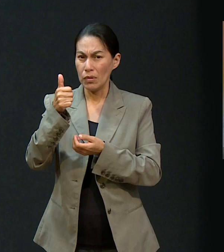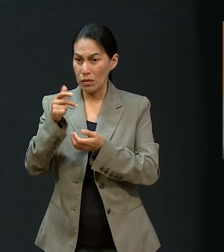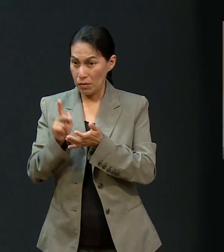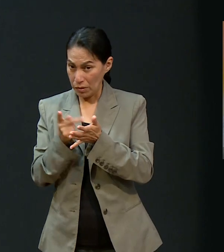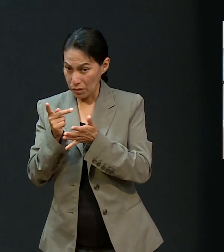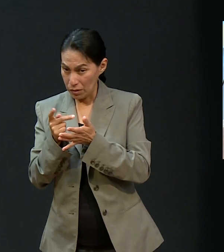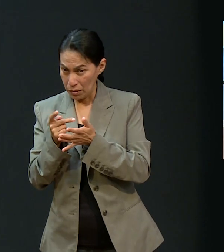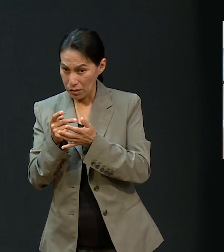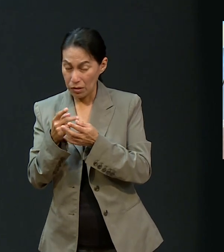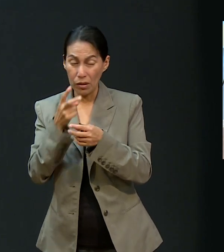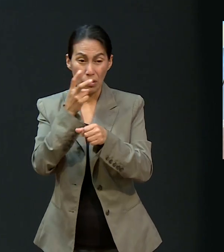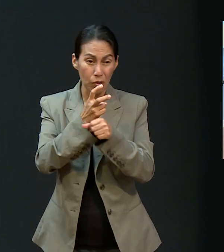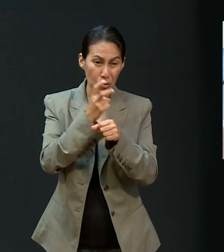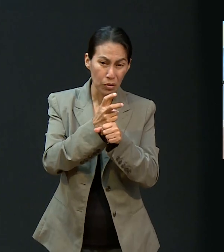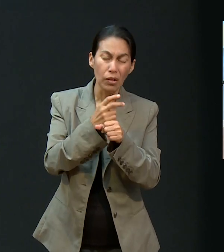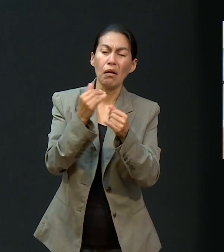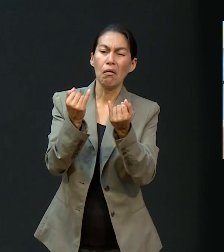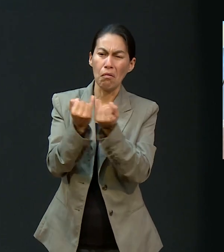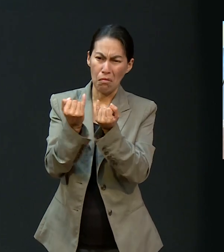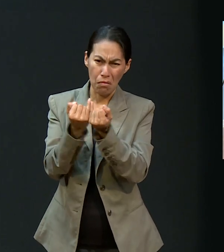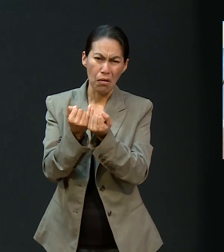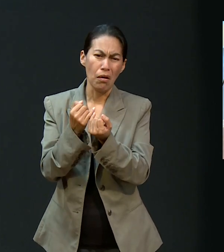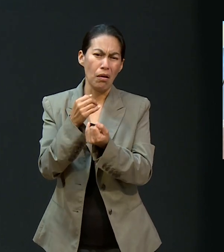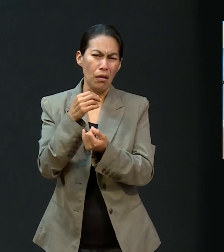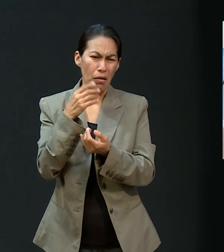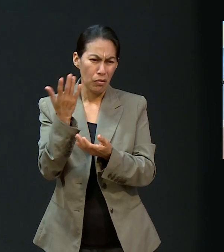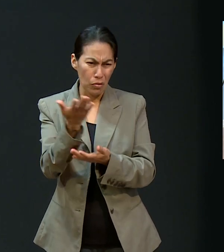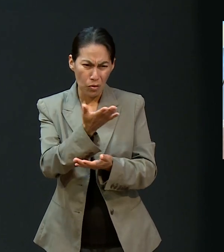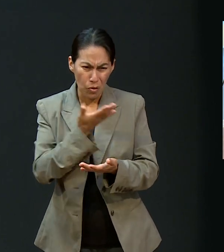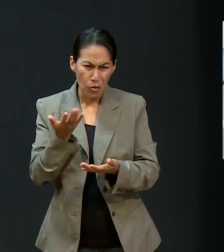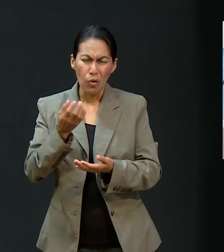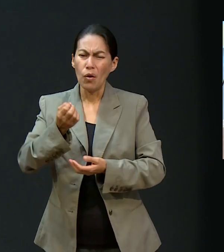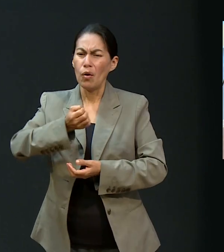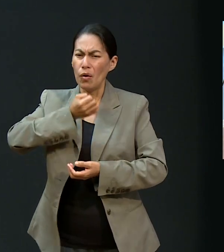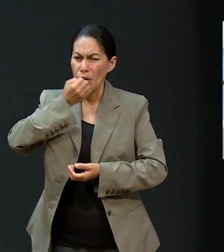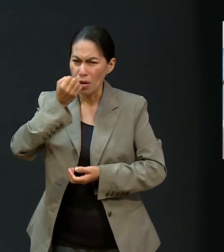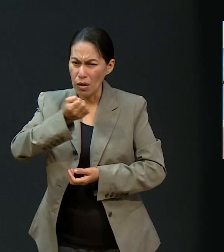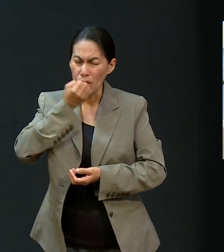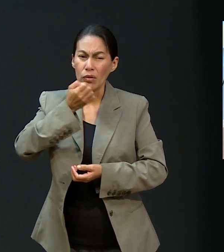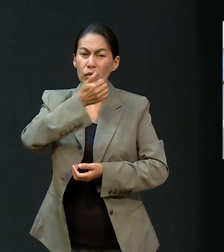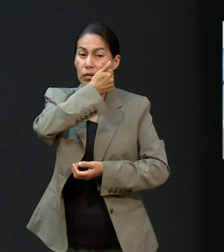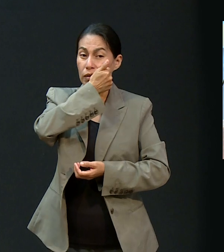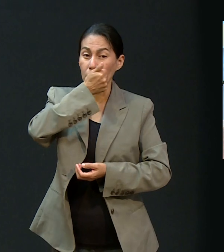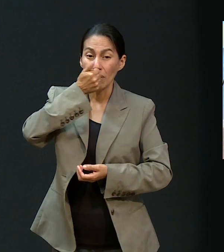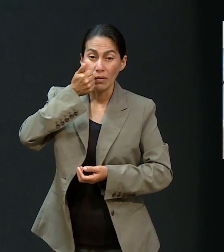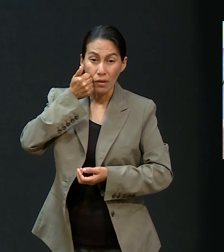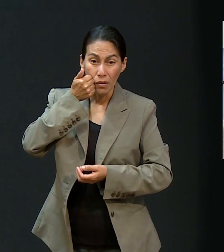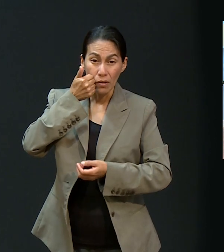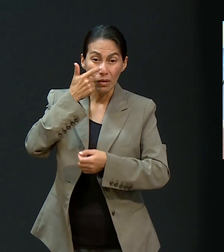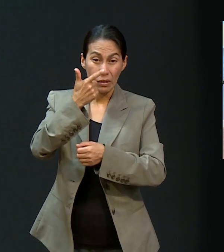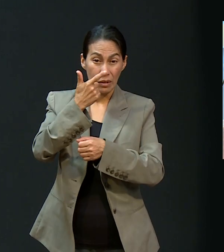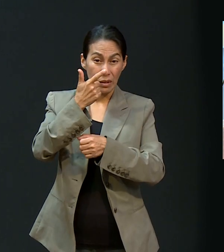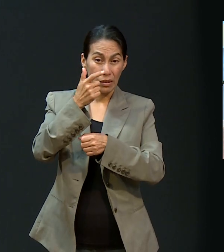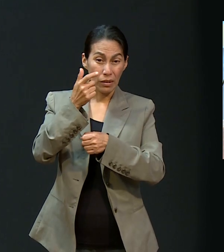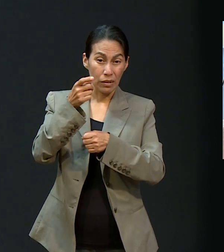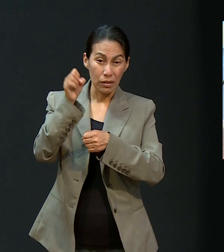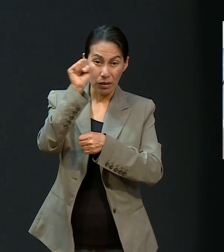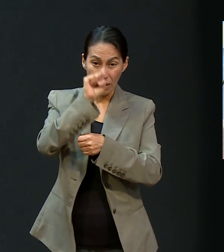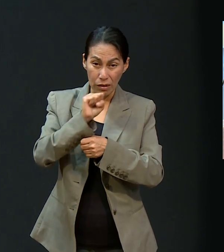la oración, la segunda vez también. Y fue aún mayor. Se estuvo ayunando siete días,